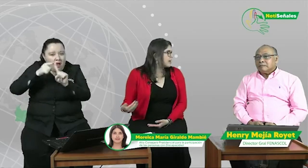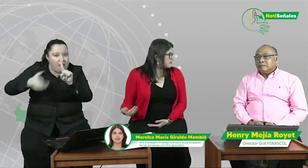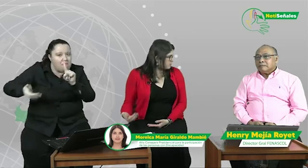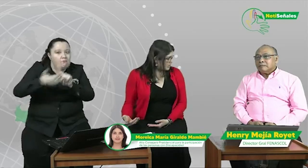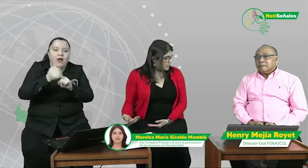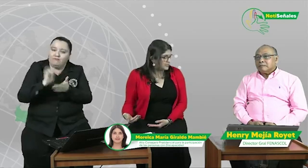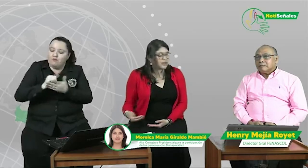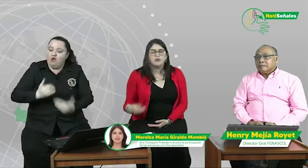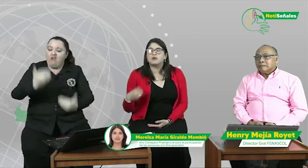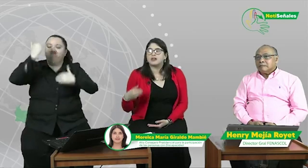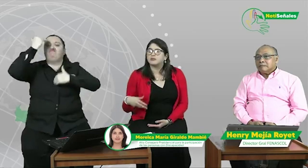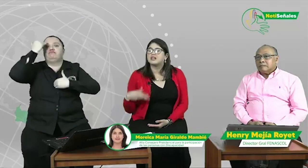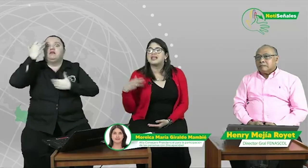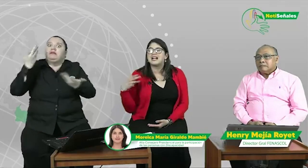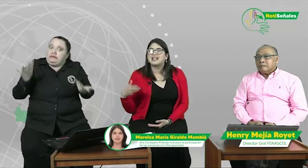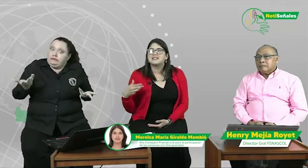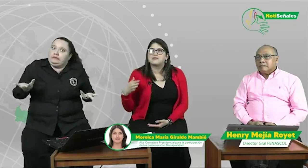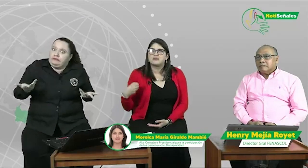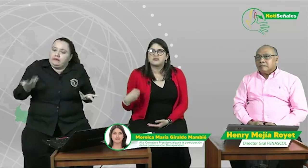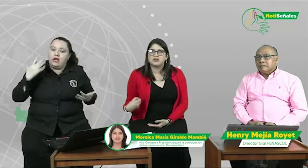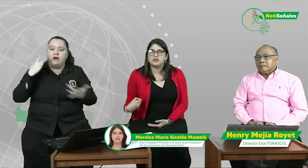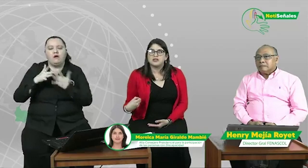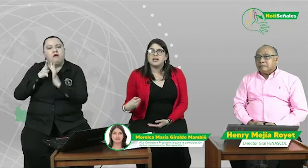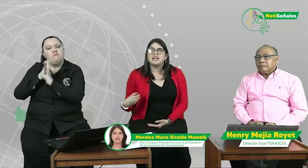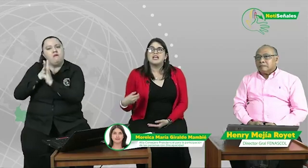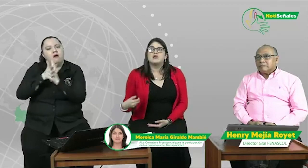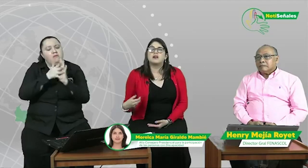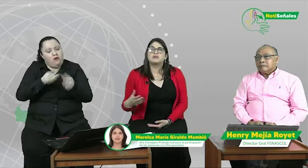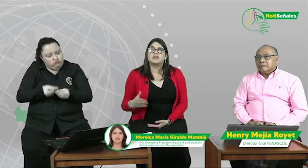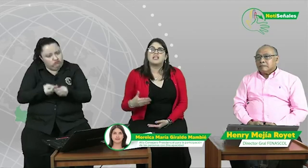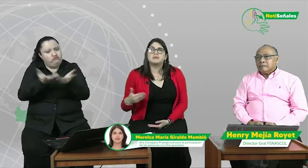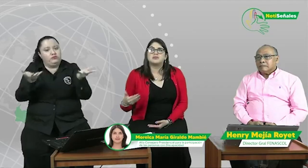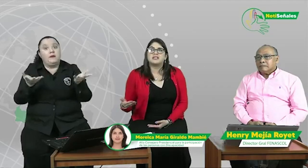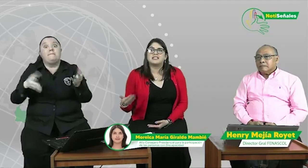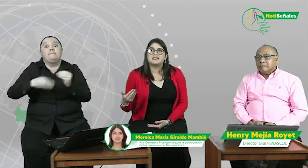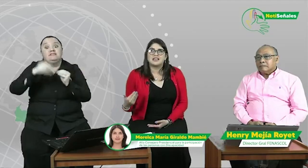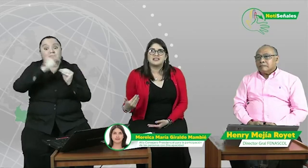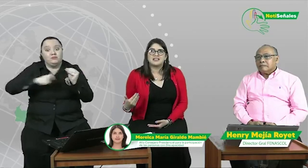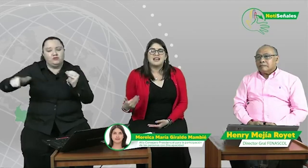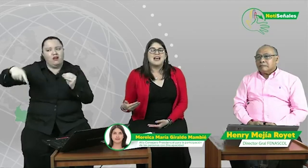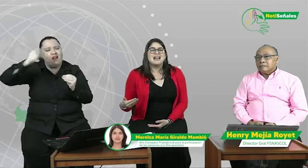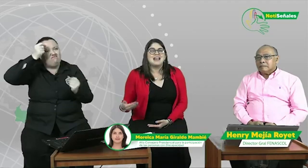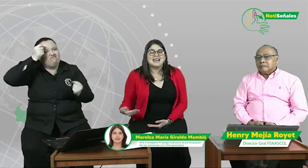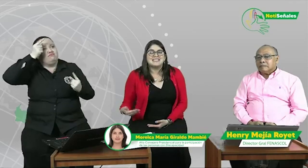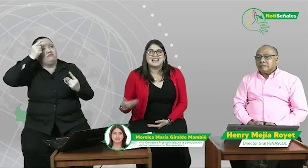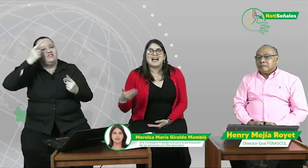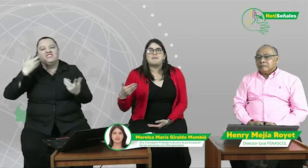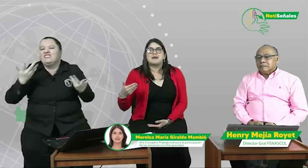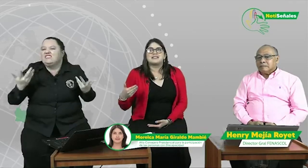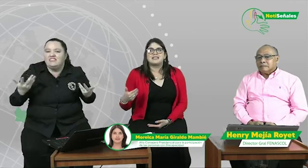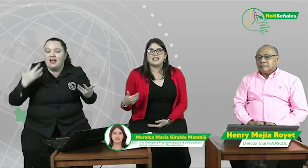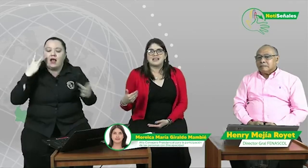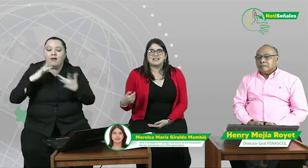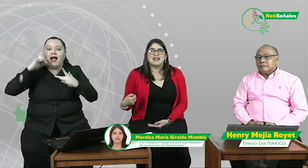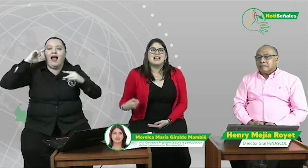conciencia, logremos generar esa información y logremos que las personas entiendan las capacidades, las